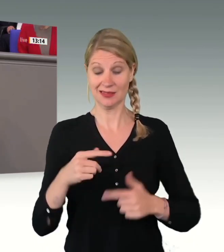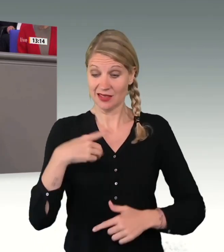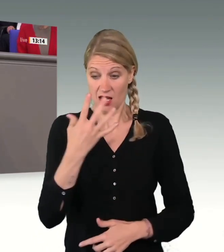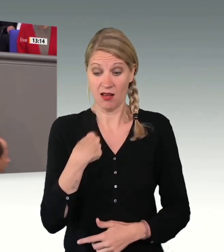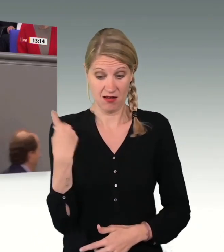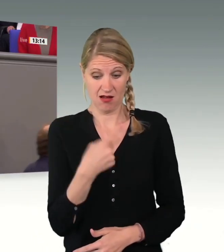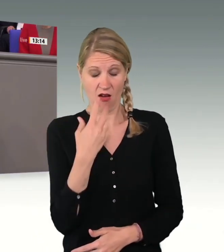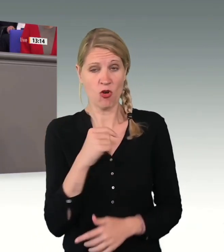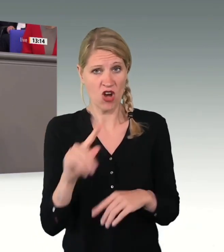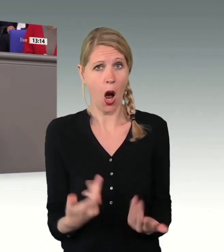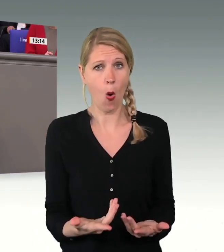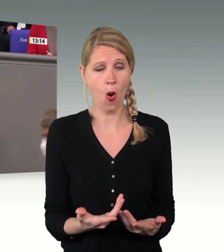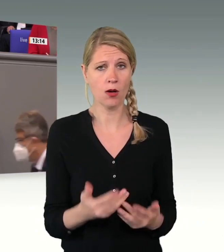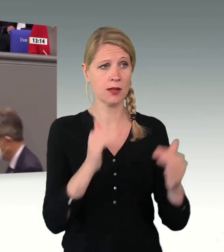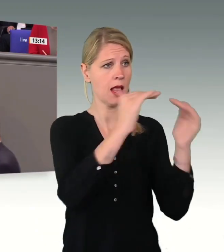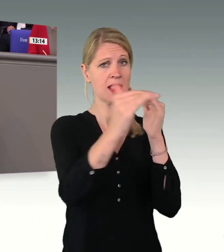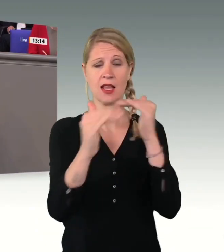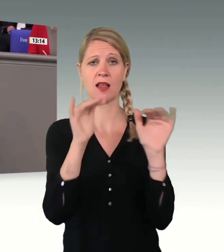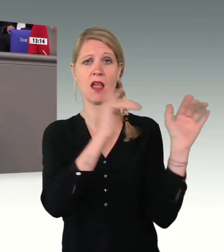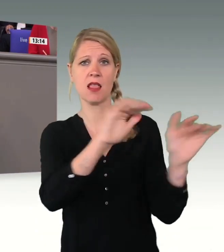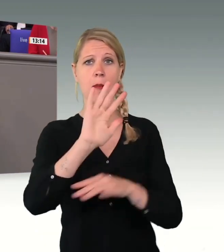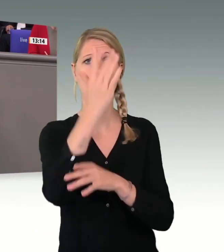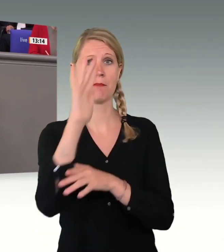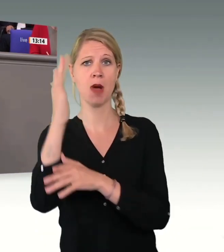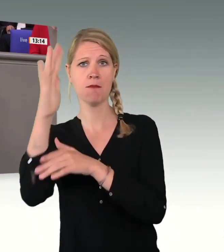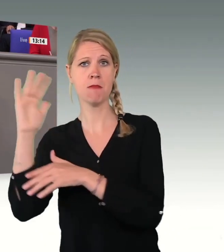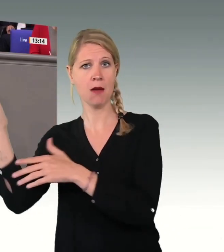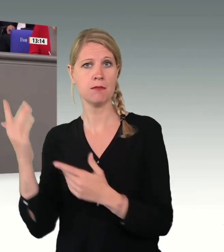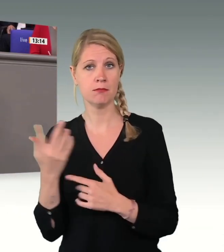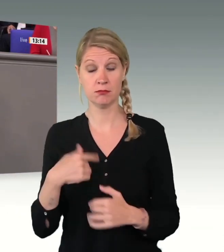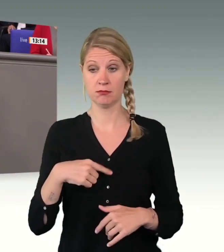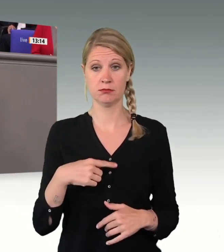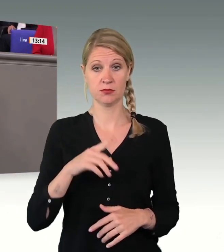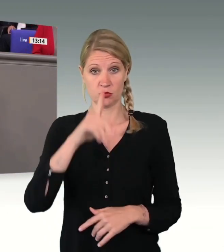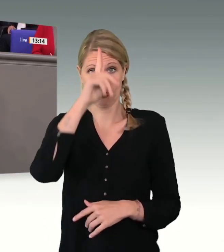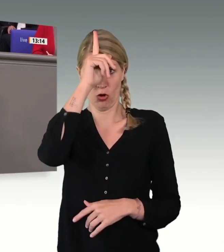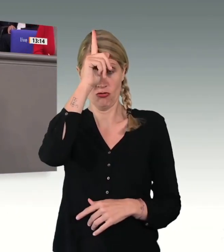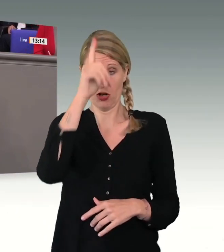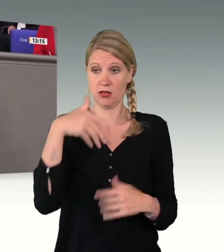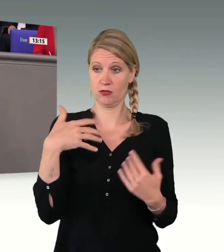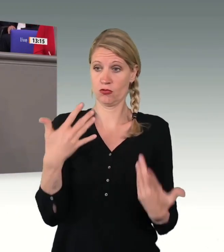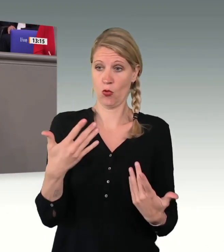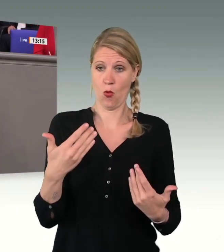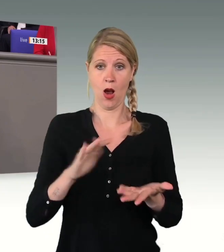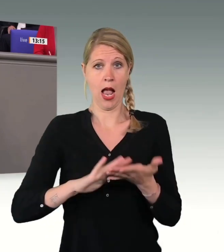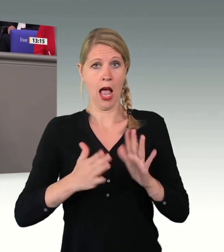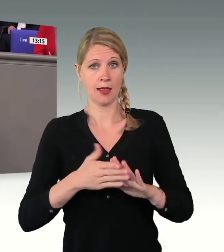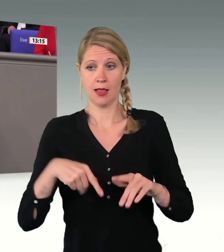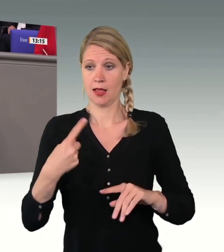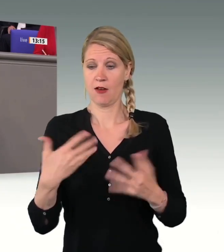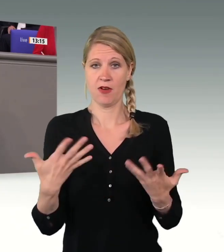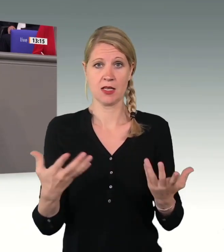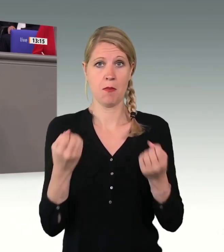Und all diese Länder machen das erfolgreich. In Deutschland wird einem dafür der Verfassungsschutz auf den Hals gehetzt.